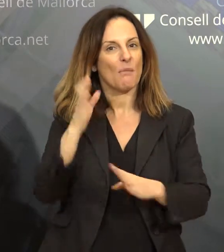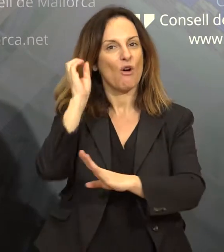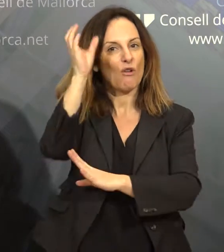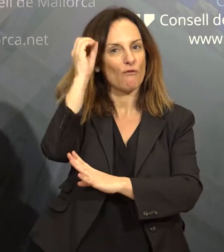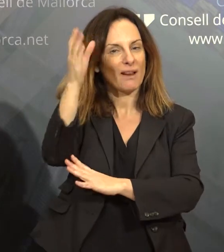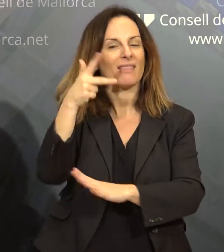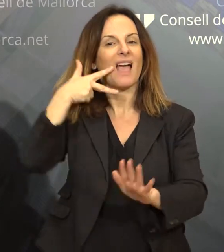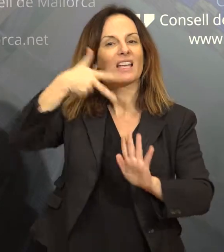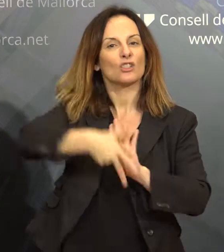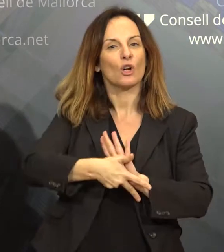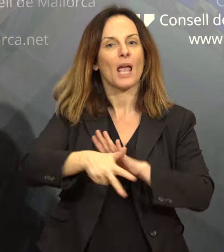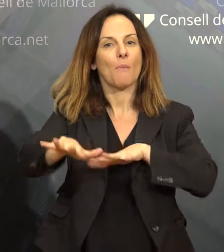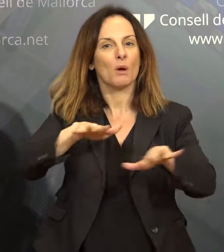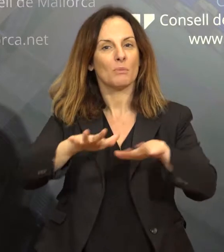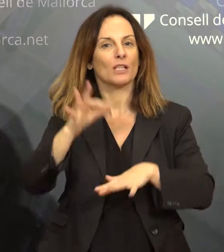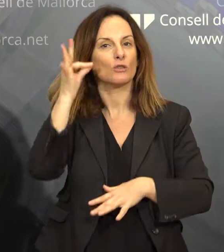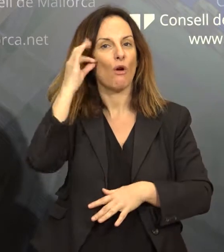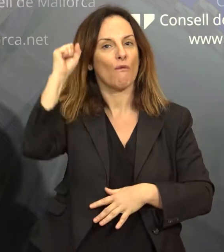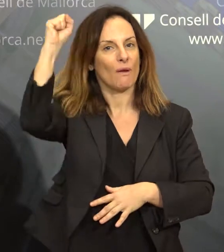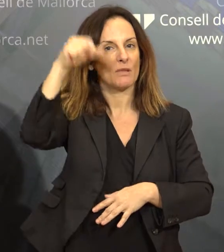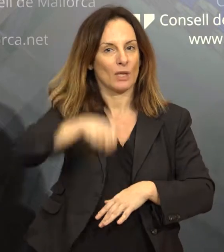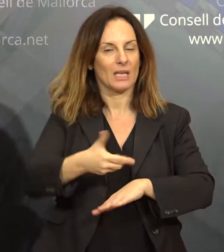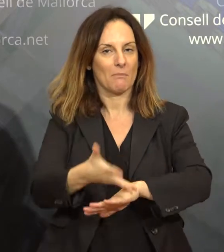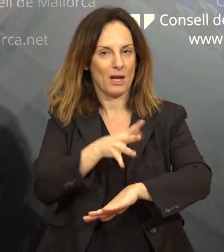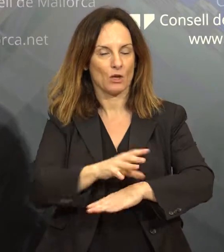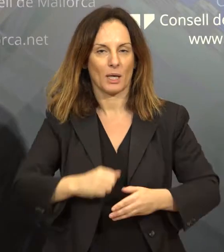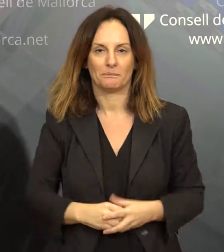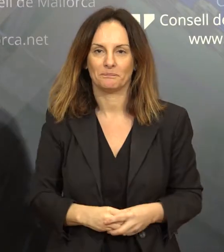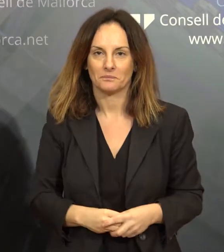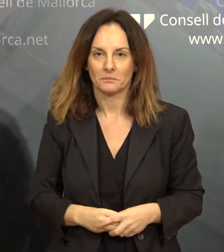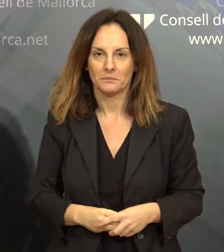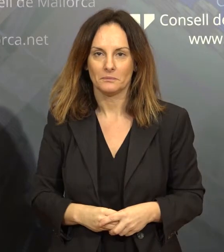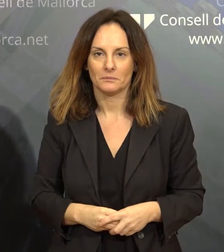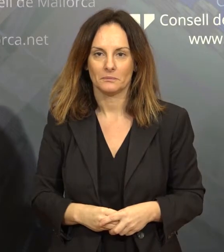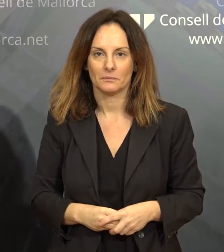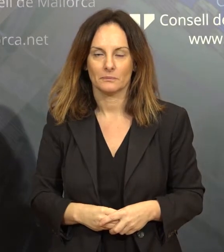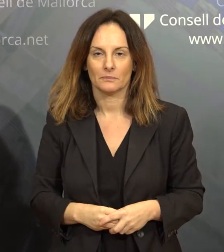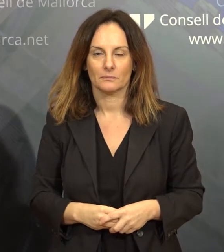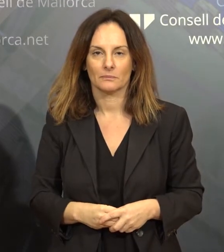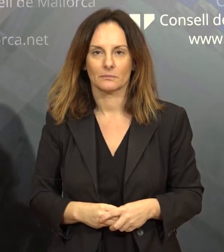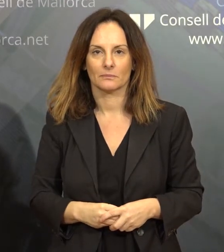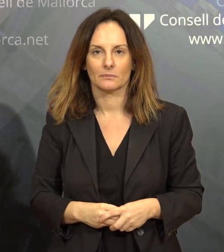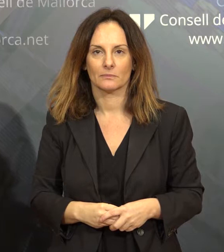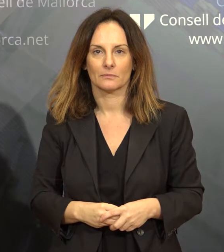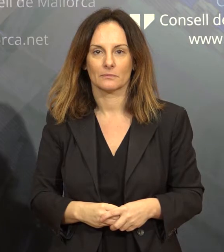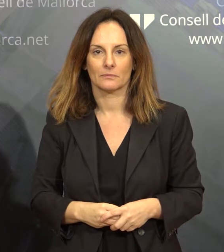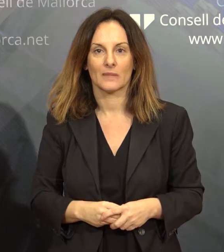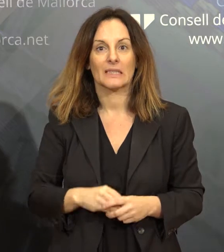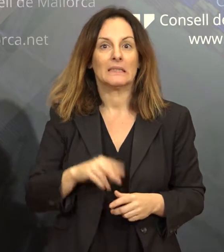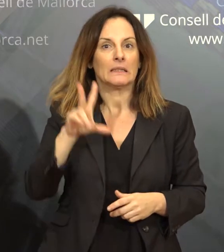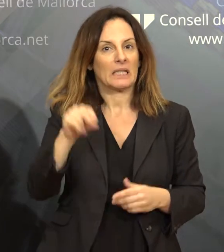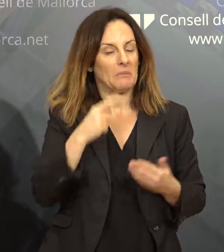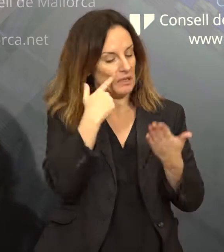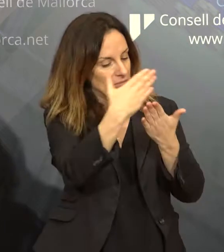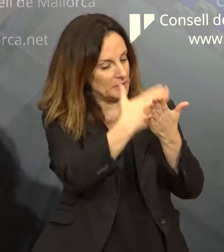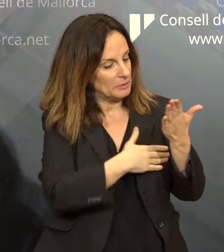història del Movimiento Feminista de Mallorca. També, jo resaltaria